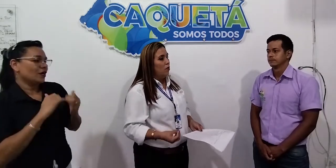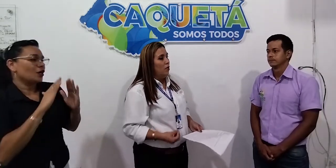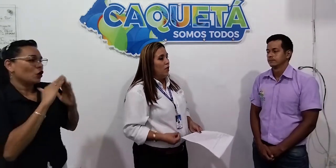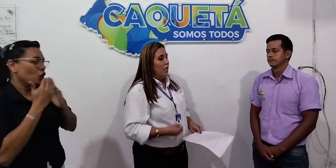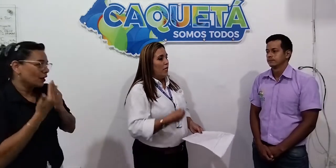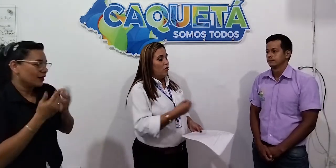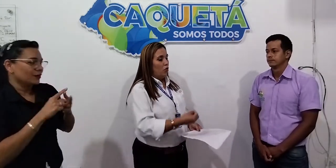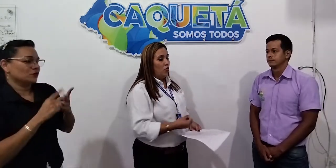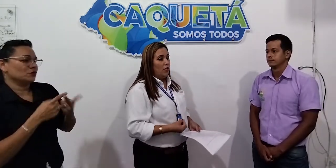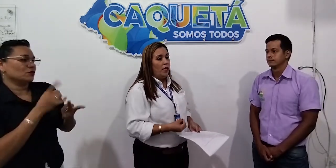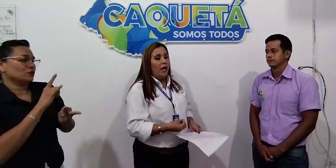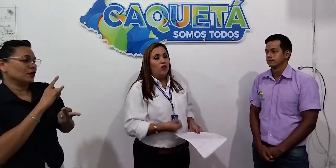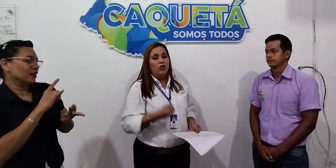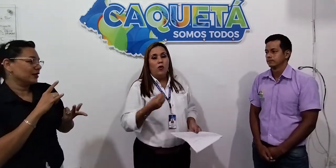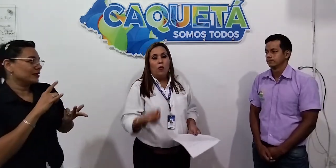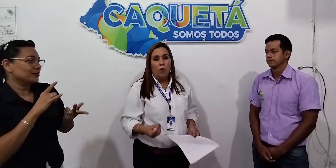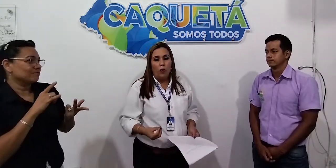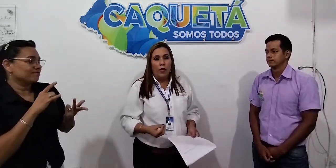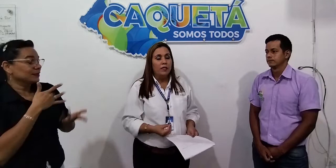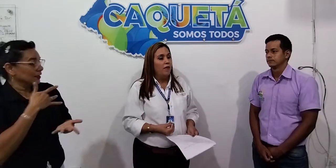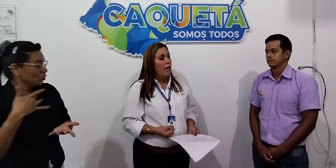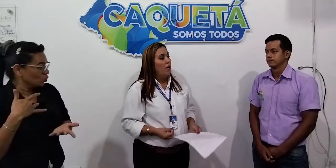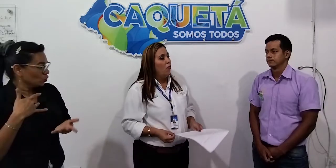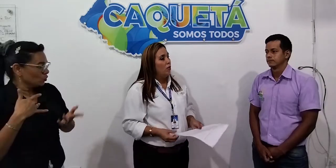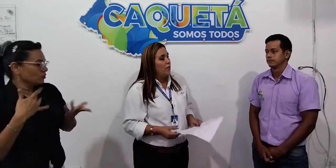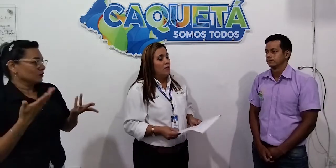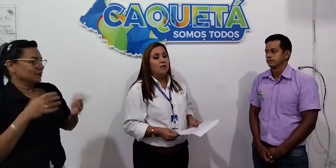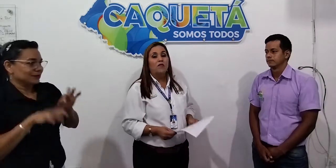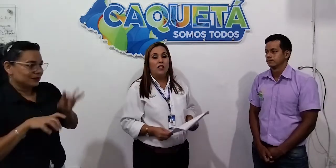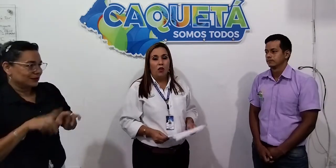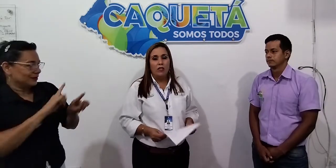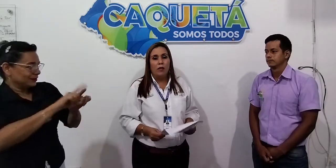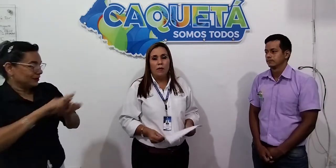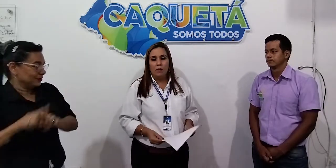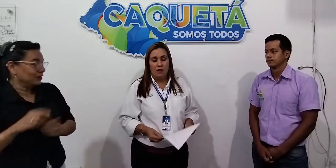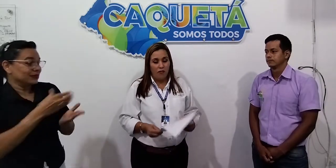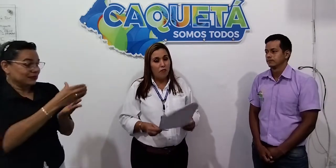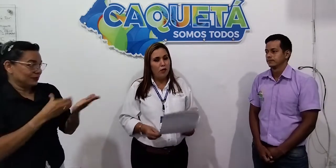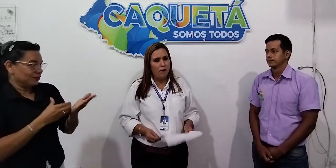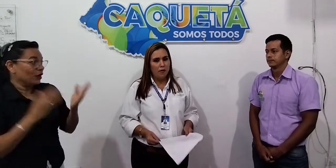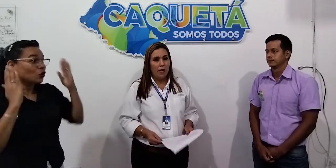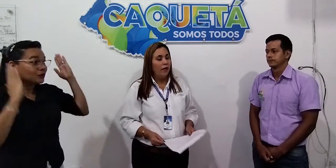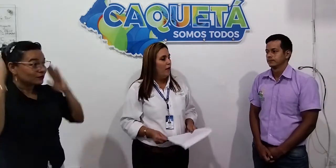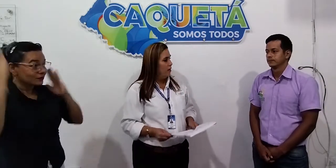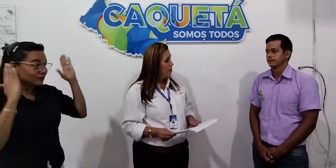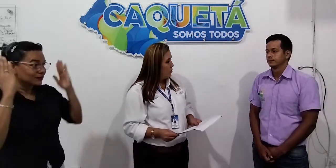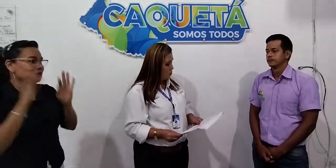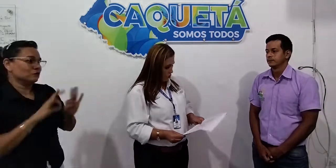y todos los aliados poder llevar a cabo este certificado de discapacidad que es fundamental en el sector.